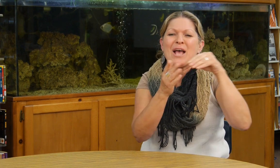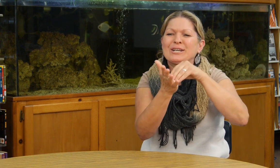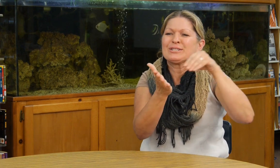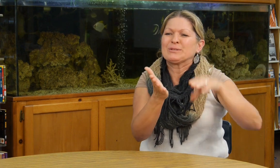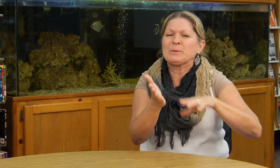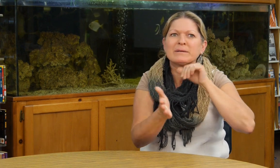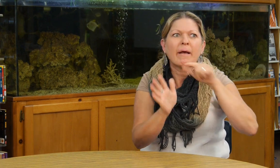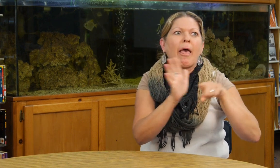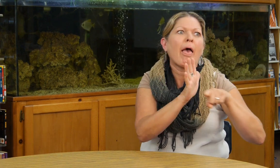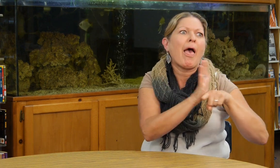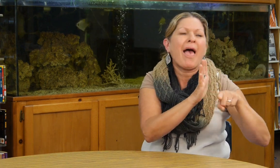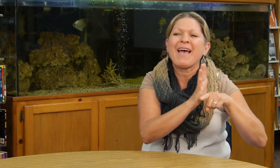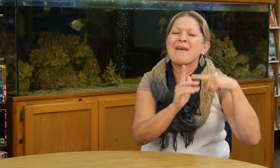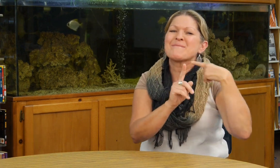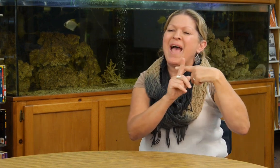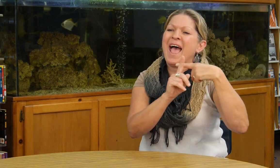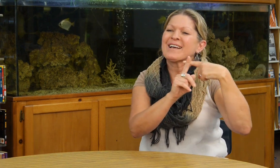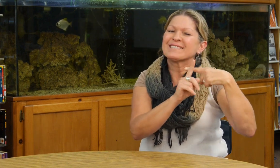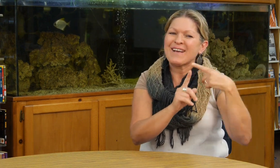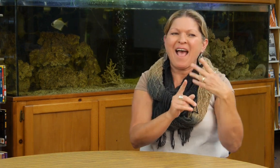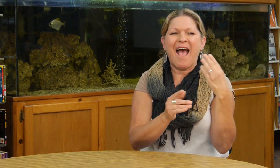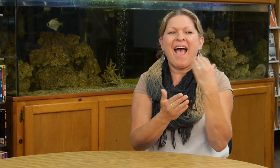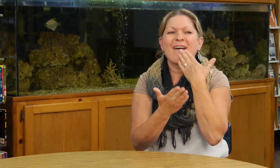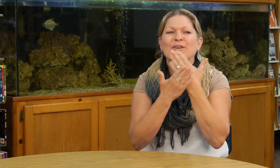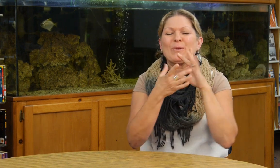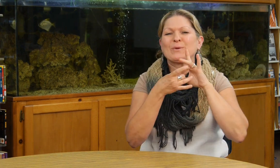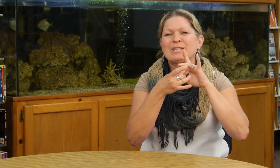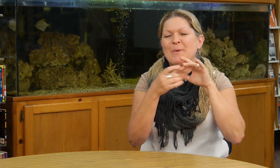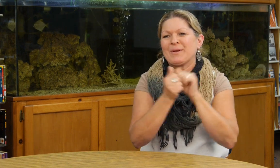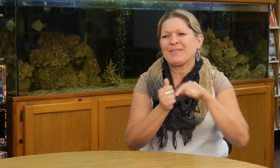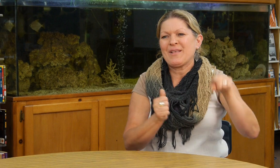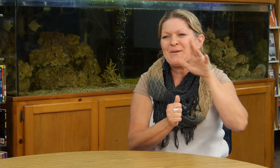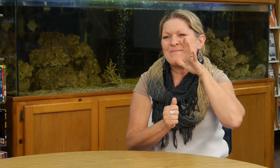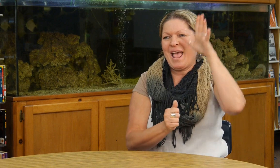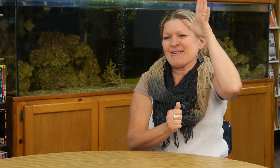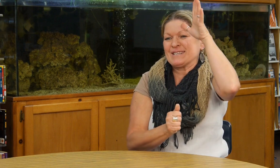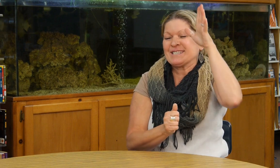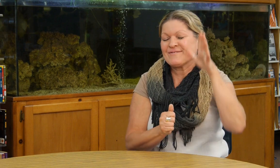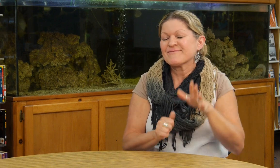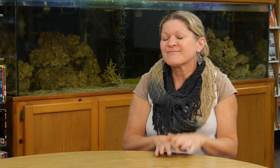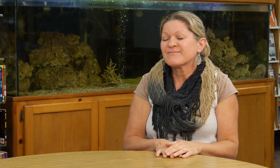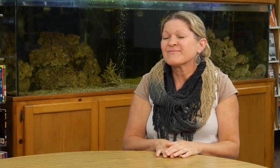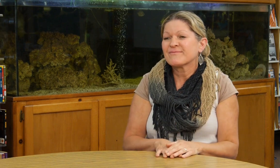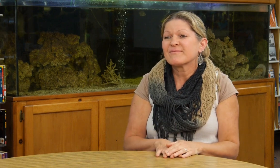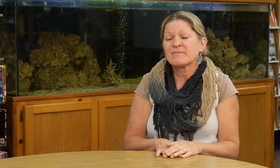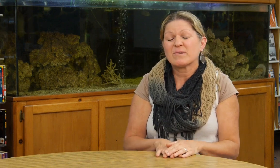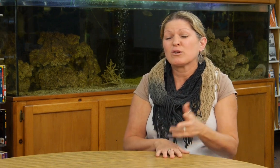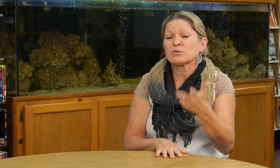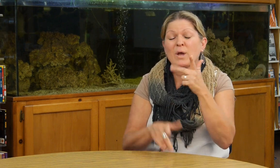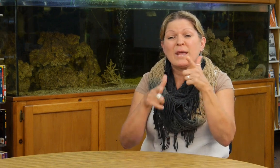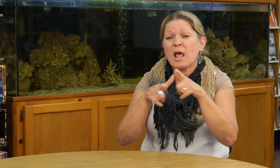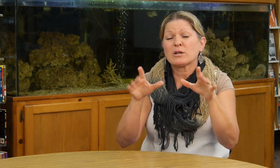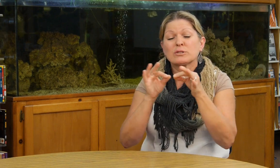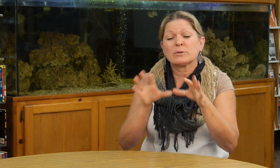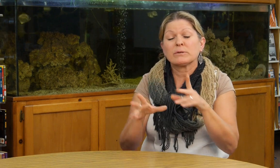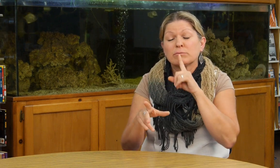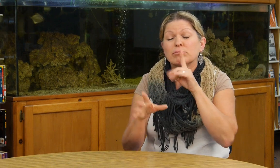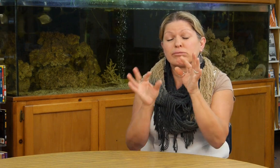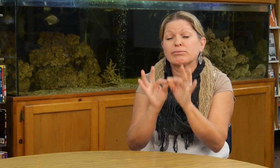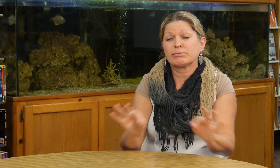tener una actitud positiva en cuanto a nuestra relación con los padres hispanos de hijos sordos, que tienen hijos